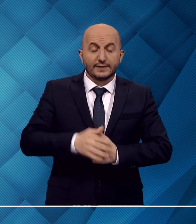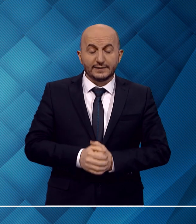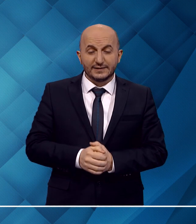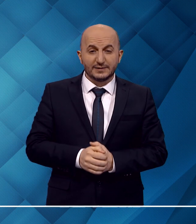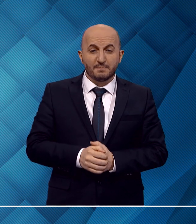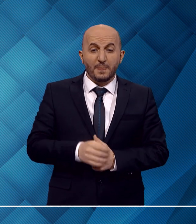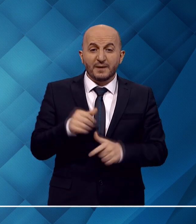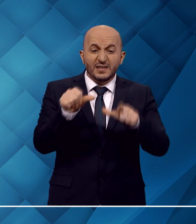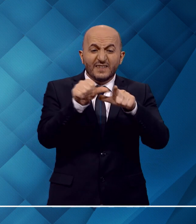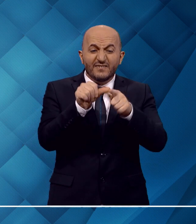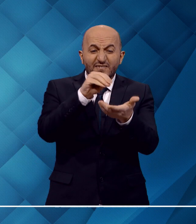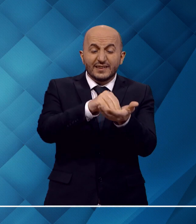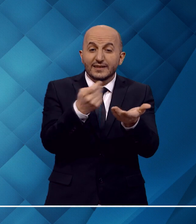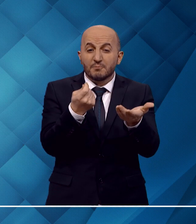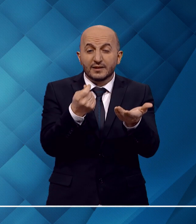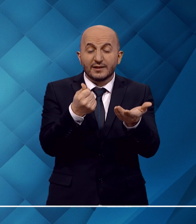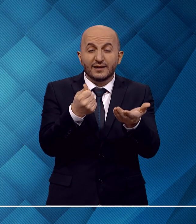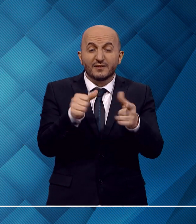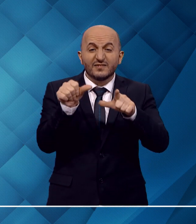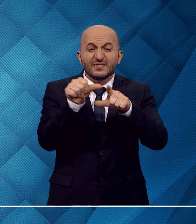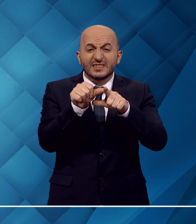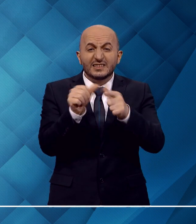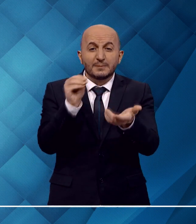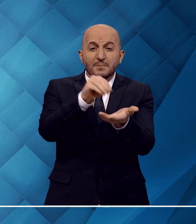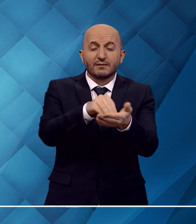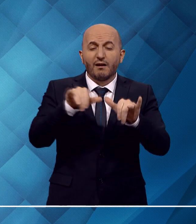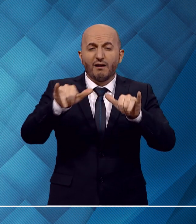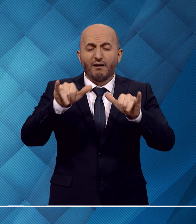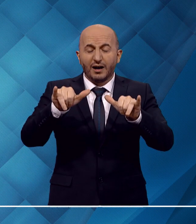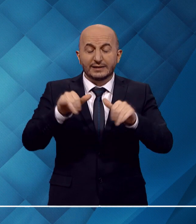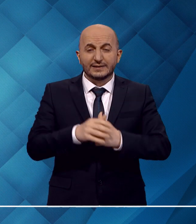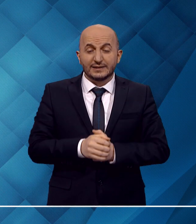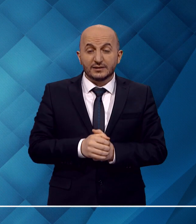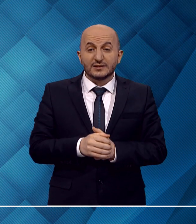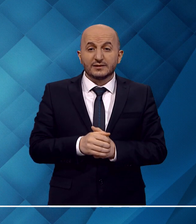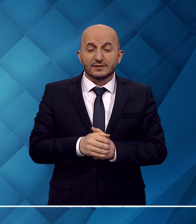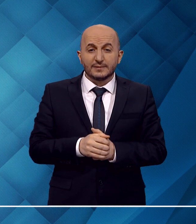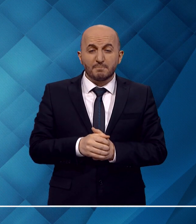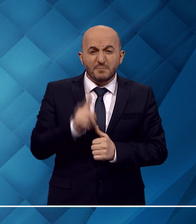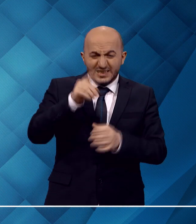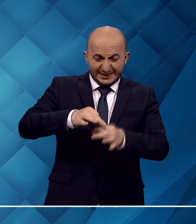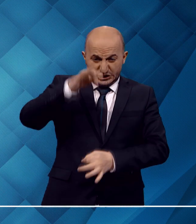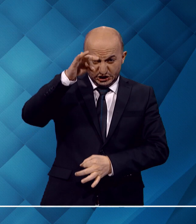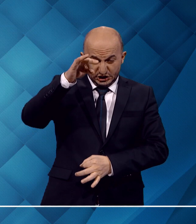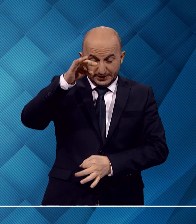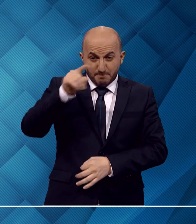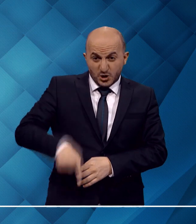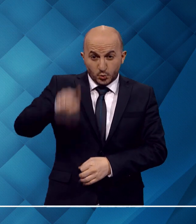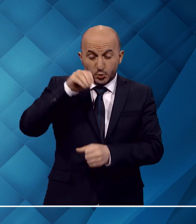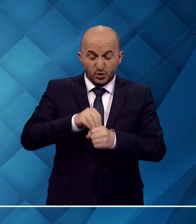Bir fidye miktarı, bir sadakayı fıtır miktarıdır. Sadakayı fıtır ise bir kişiyi bir gün için